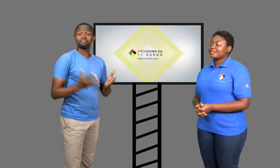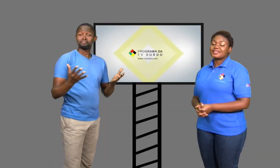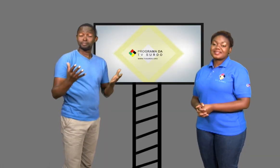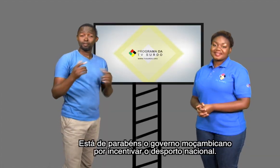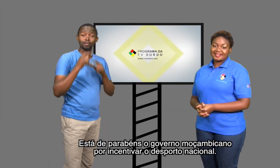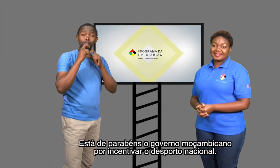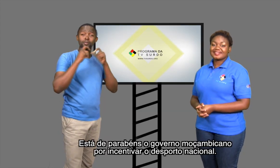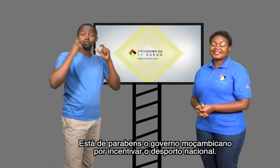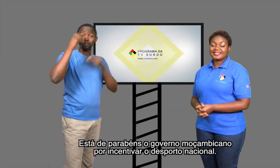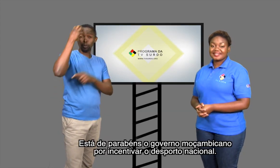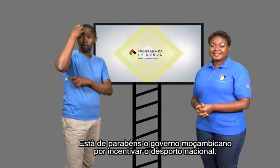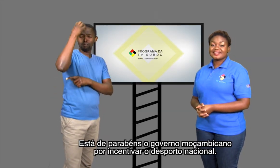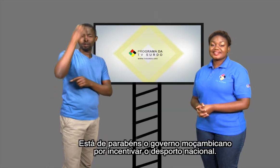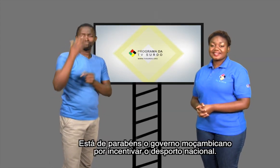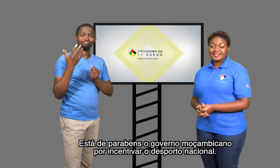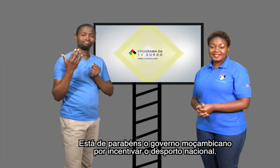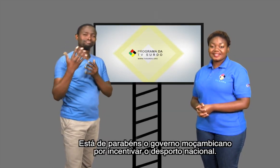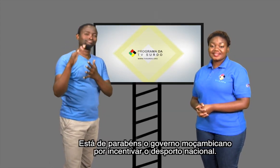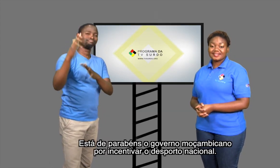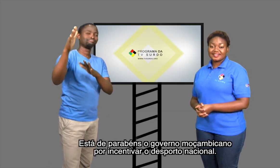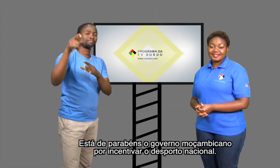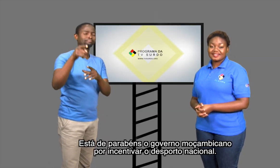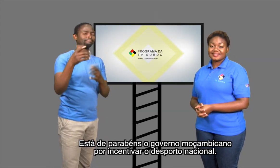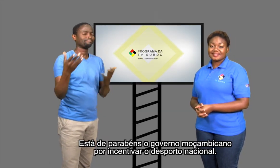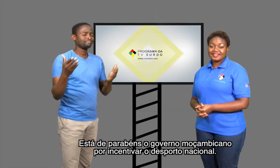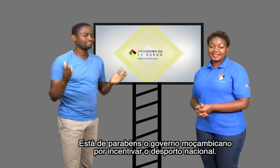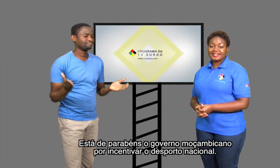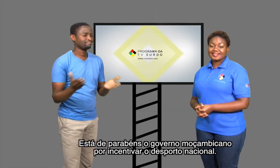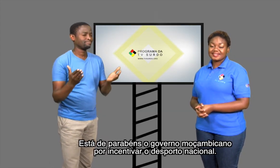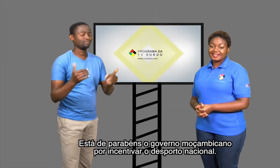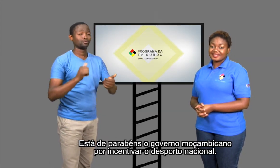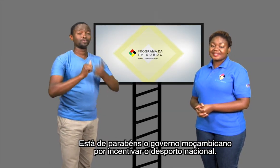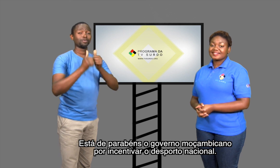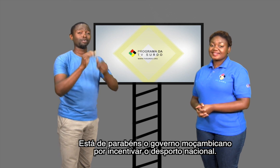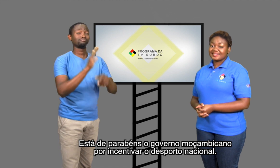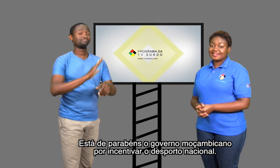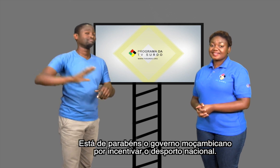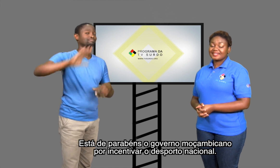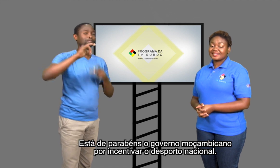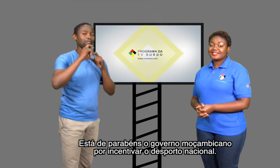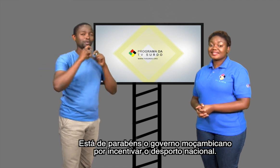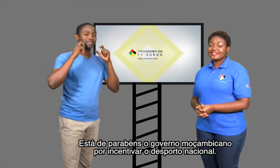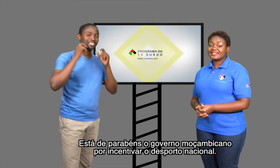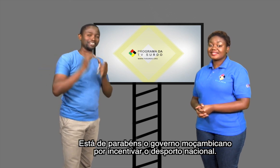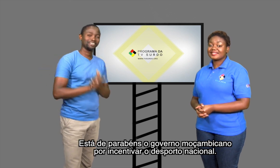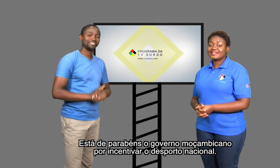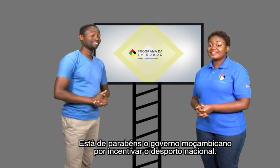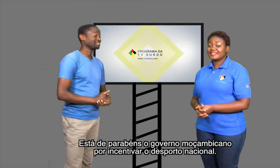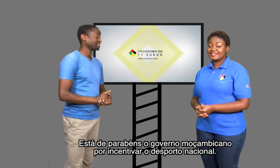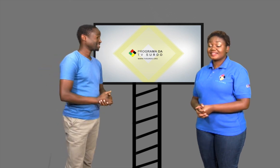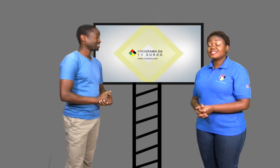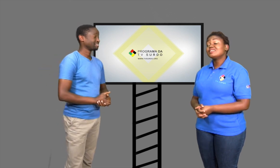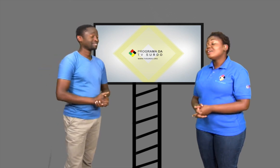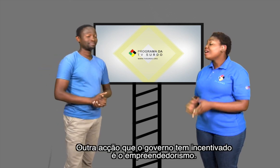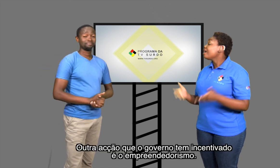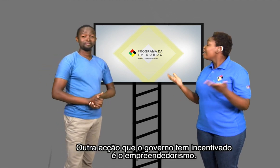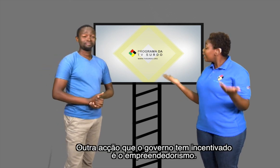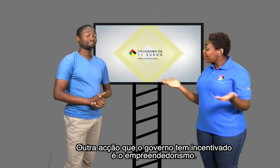Está de parabéns o governo moçambicano por incentivar o desporto nacional. Outra